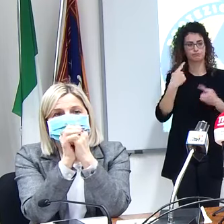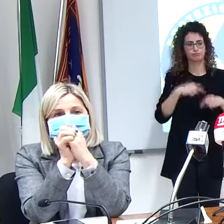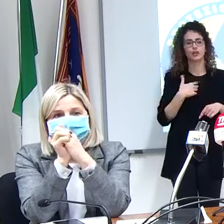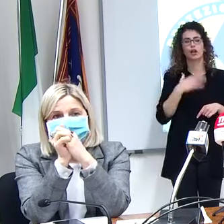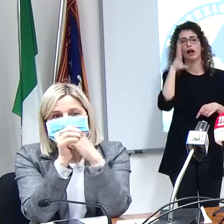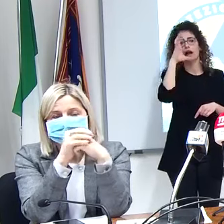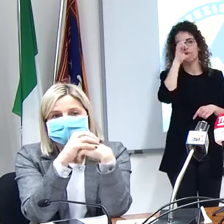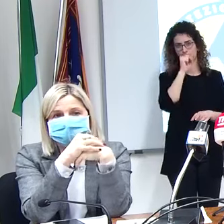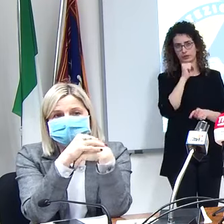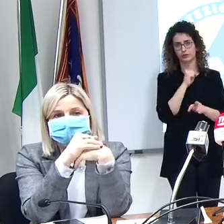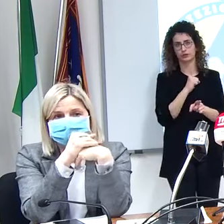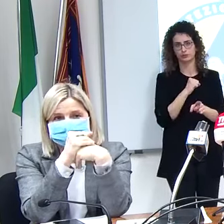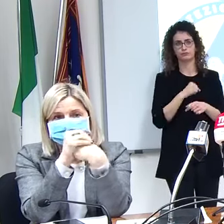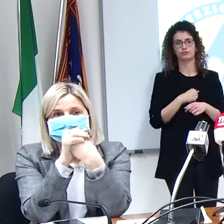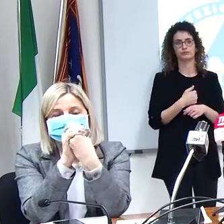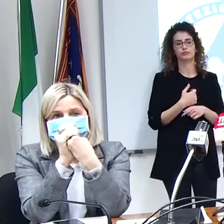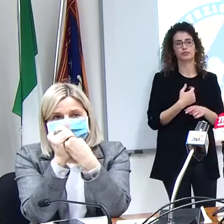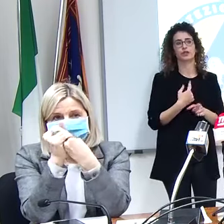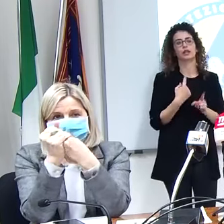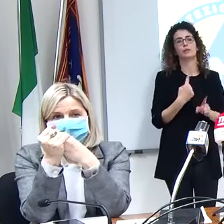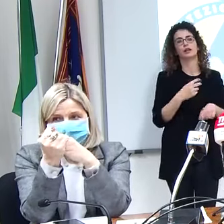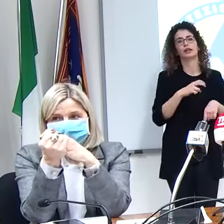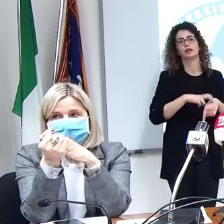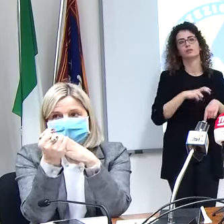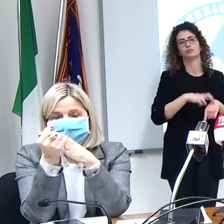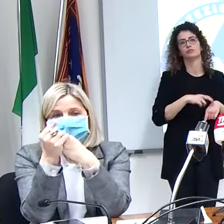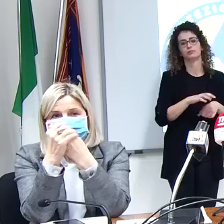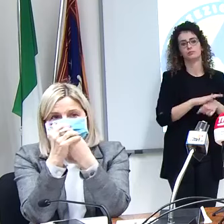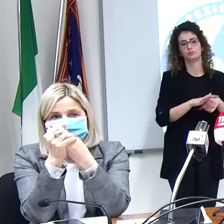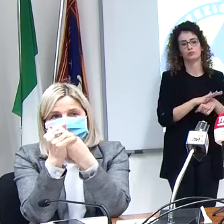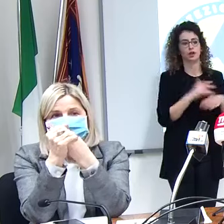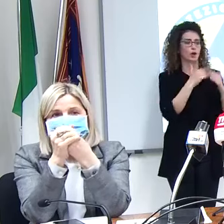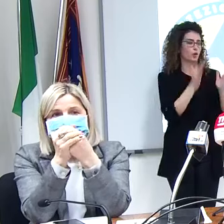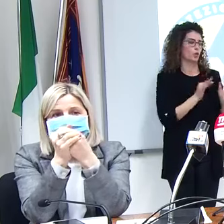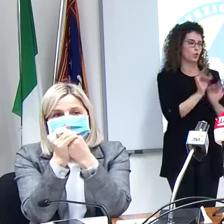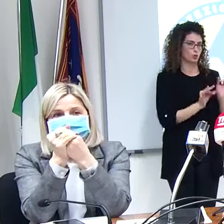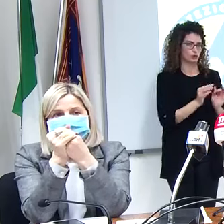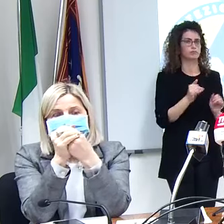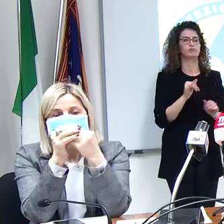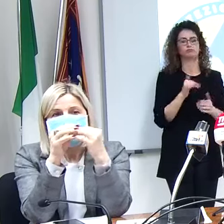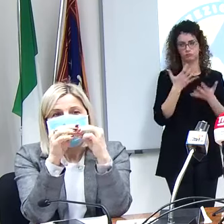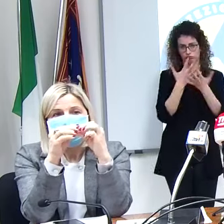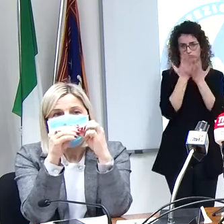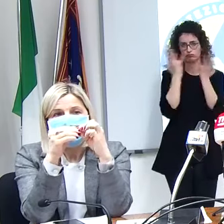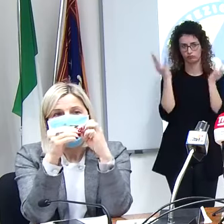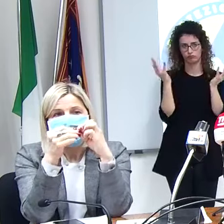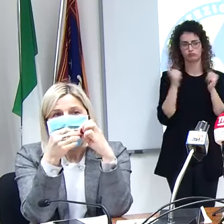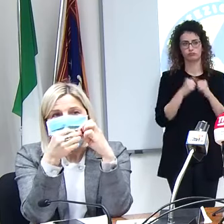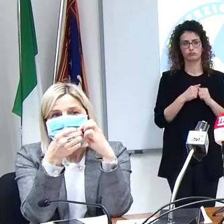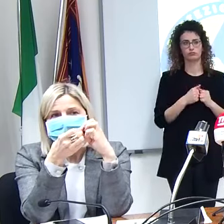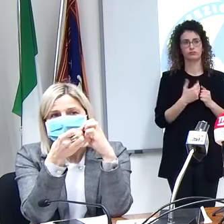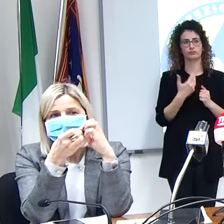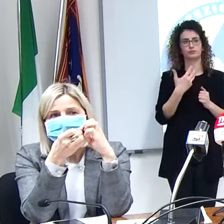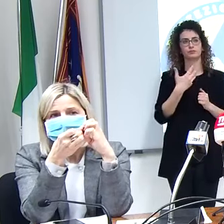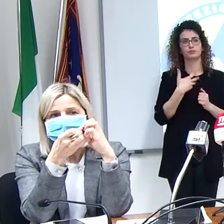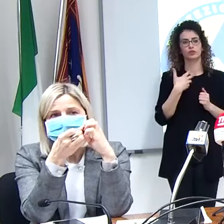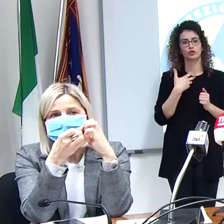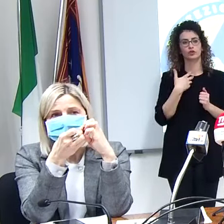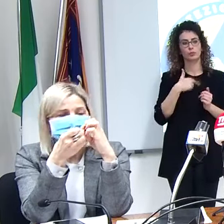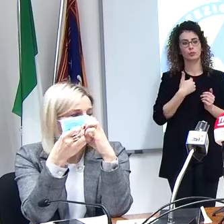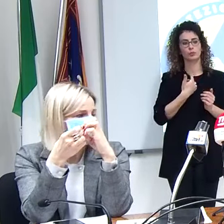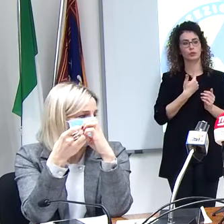c'è possibilità dunque medico quando lo sta curando a casa certo e c'è anche qui un consenso